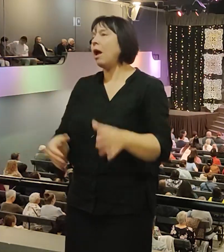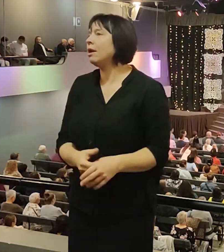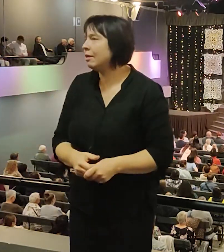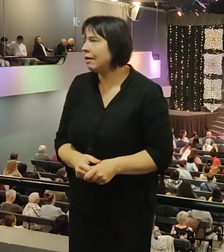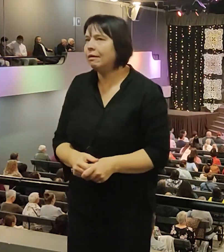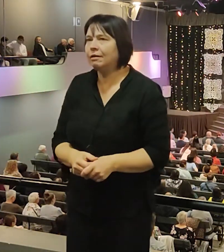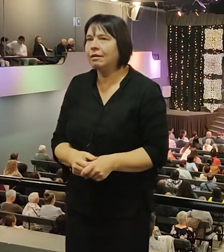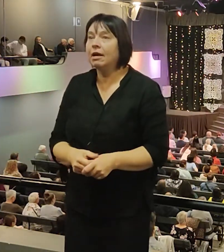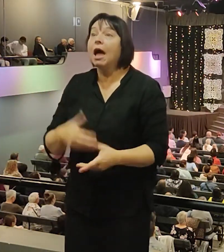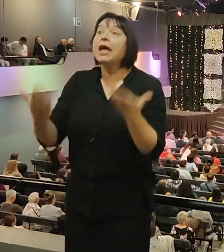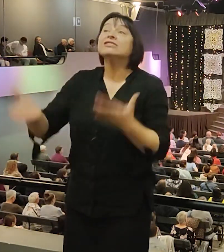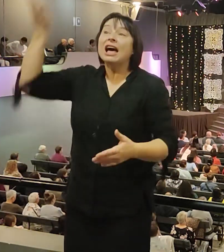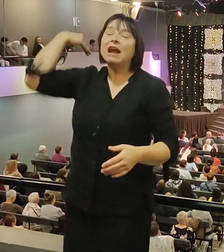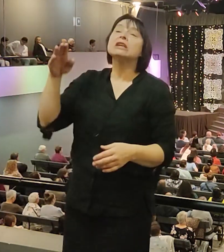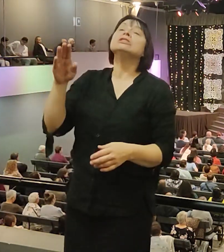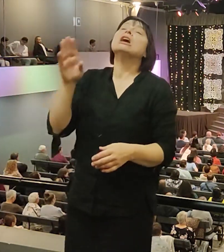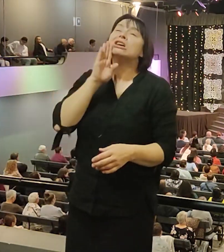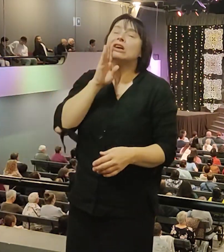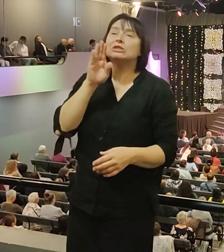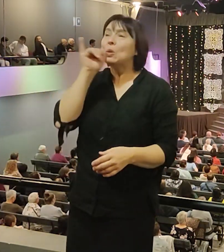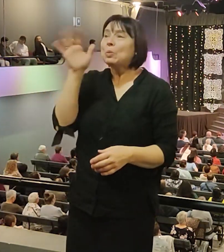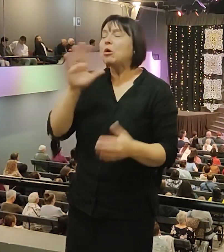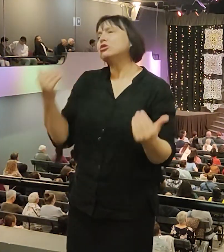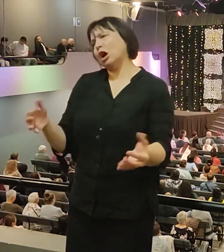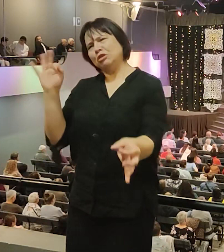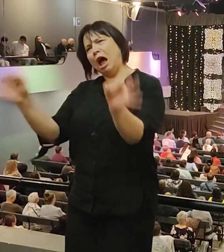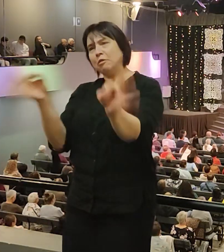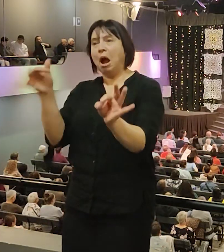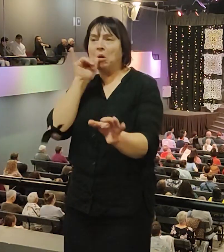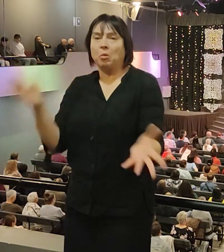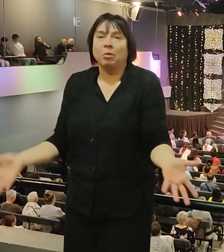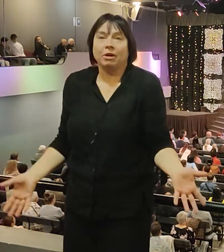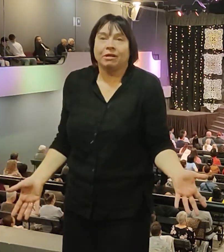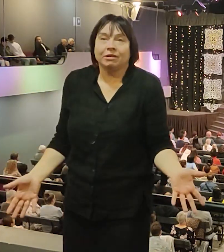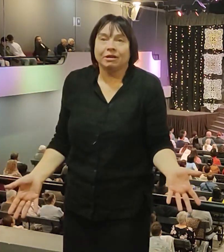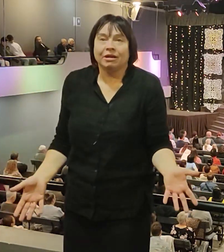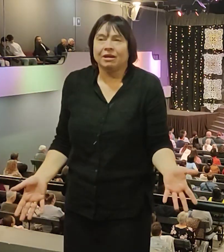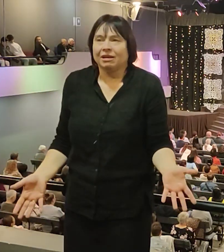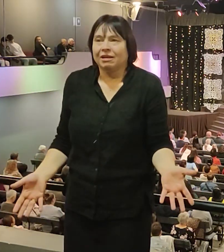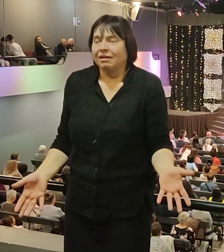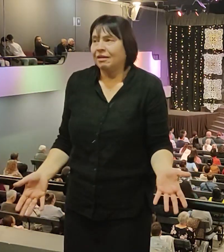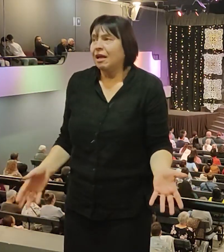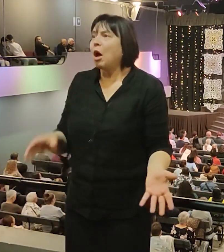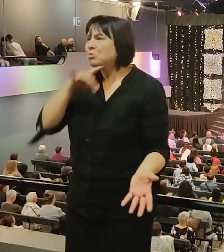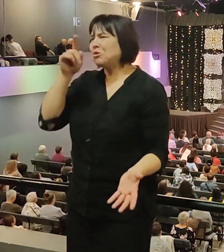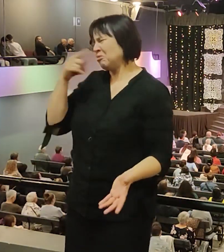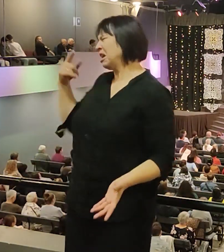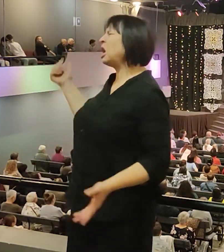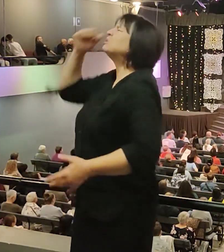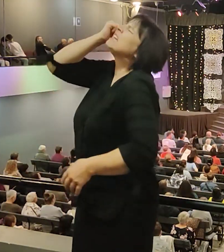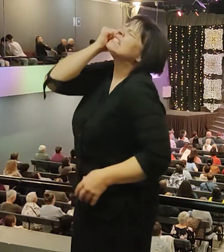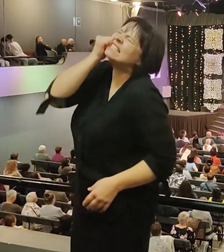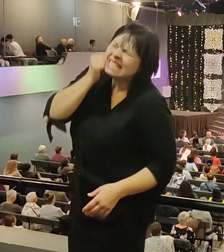Мне говорят люди, ты старого поколения, Иоаннус, но я правда, я старый, 66 лет уже. Я старого поколения с прошлого